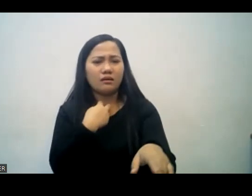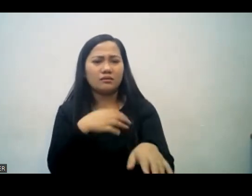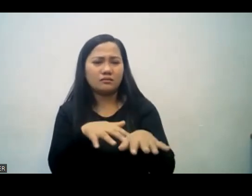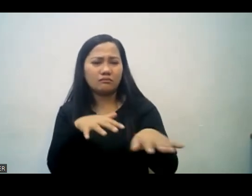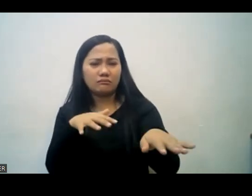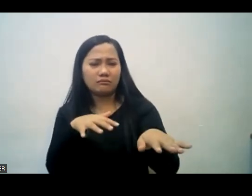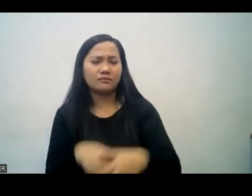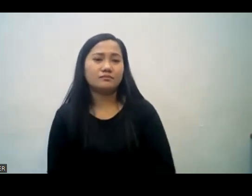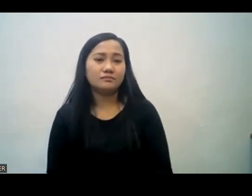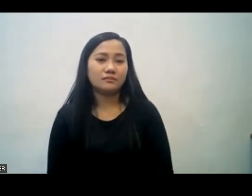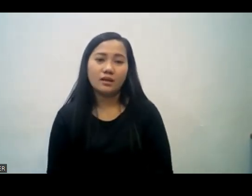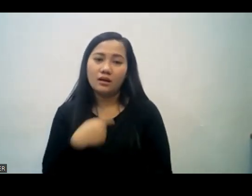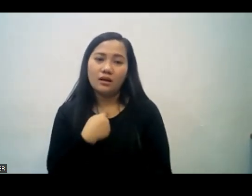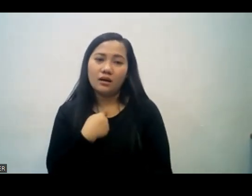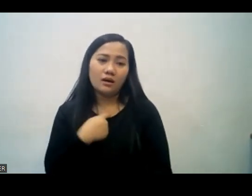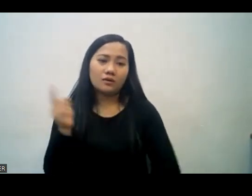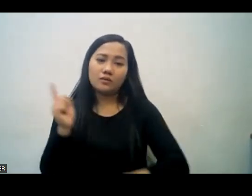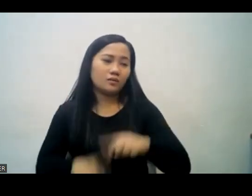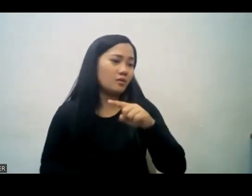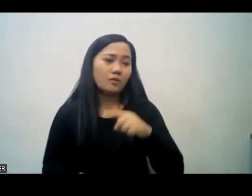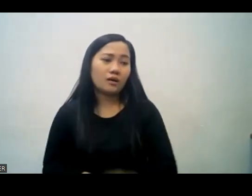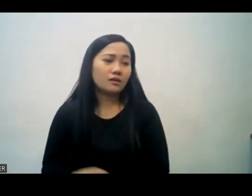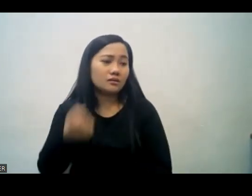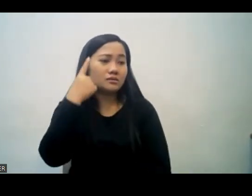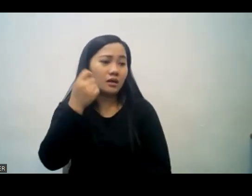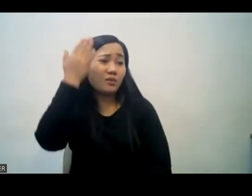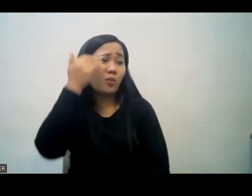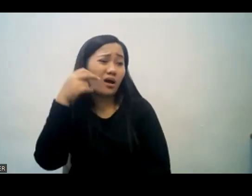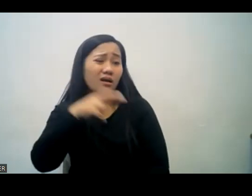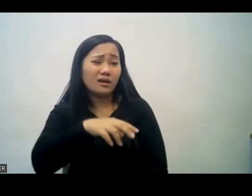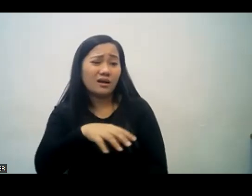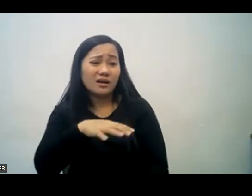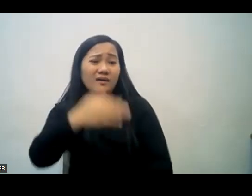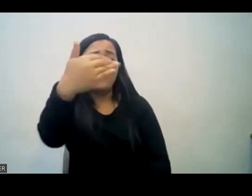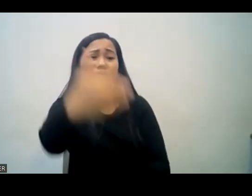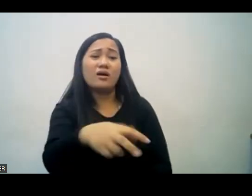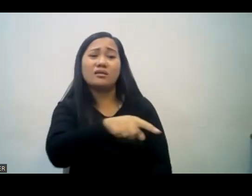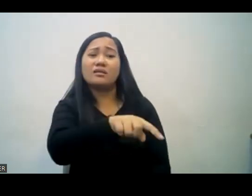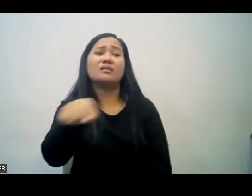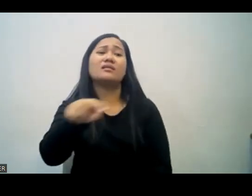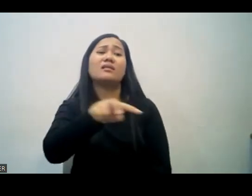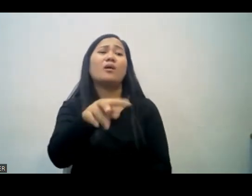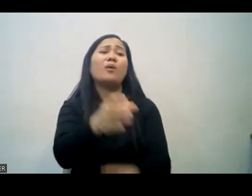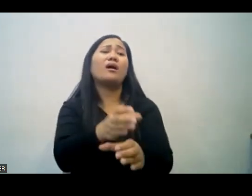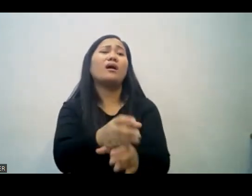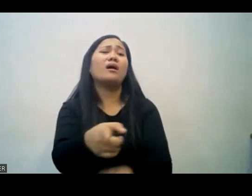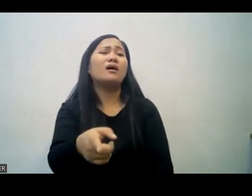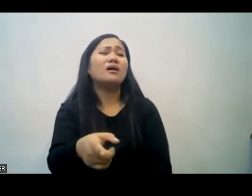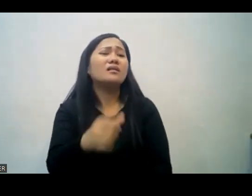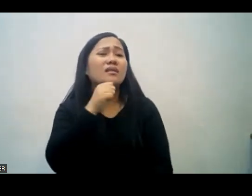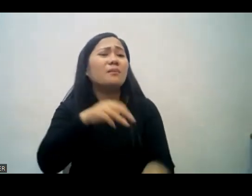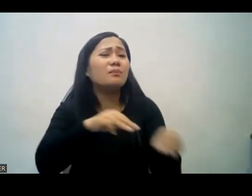I couldn't understand why they are not moving. Kaya hindi ko maunawaan bakit hindi sila umuusat. Little by little